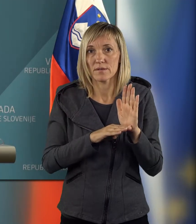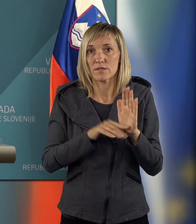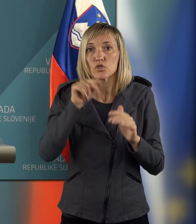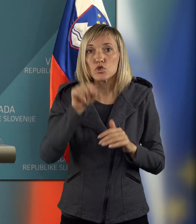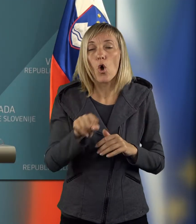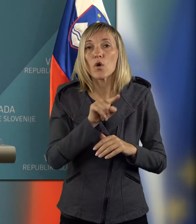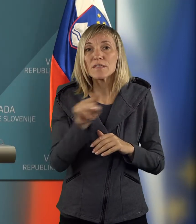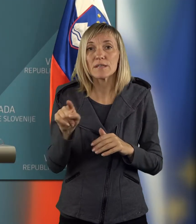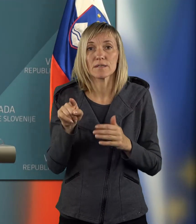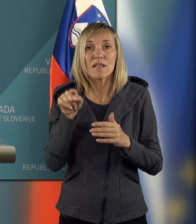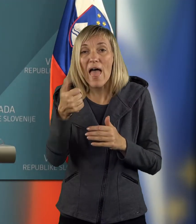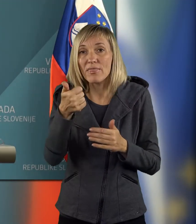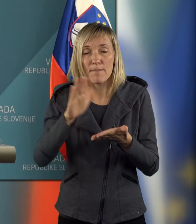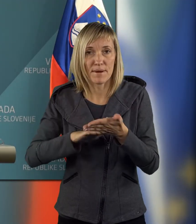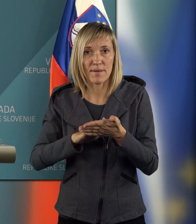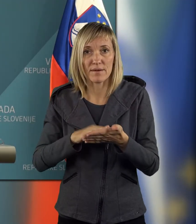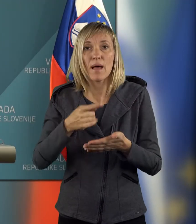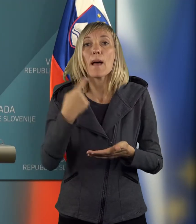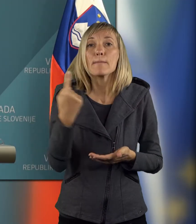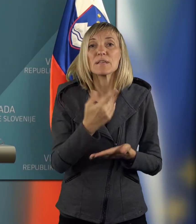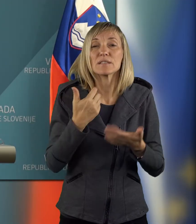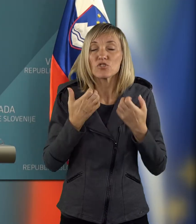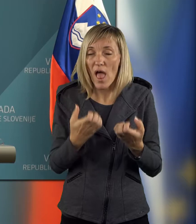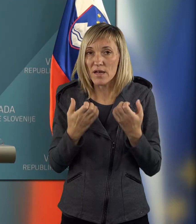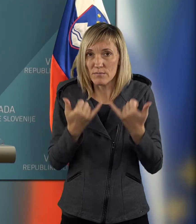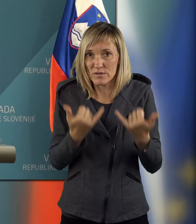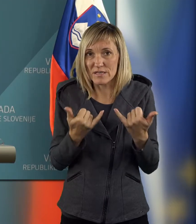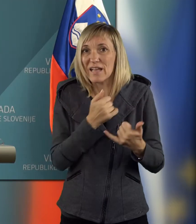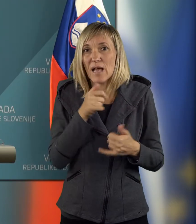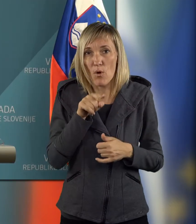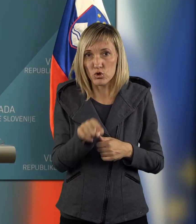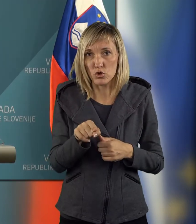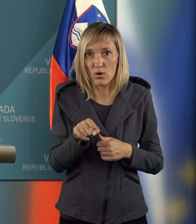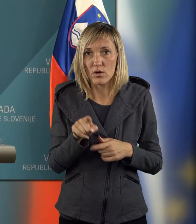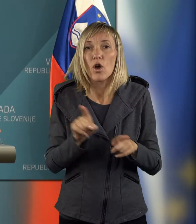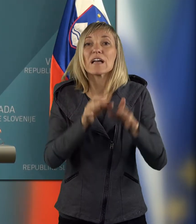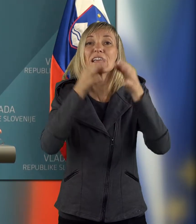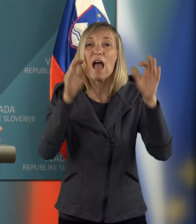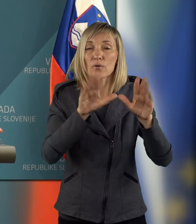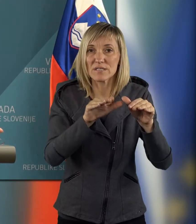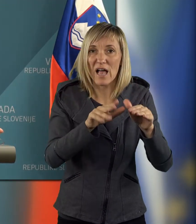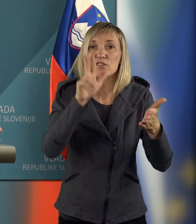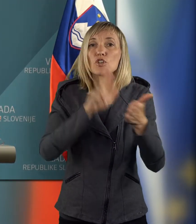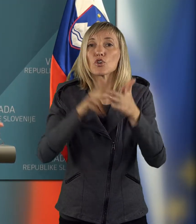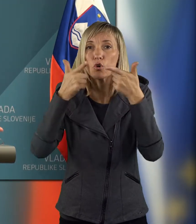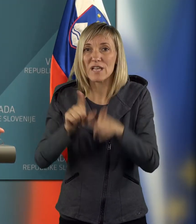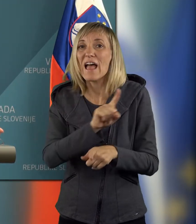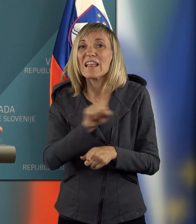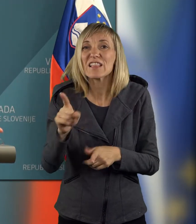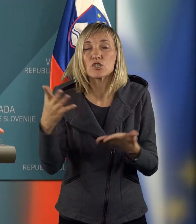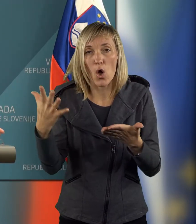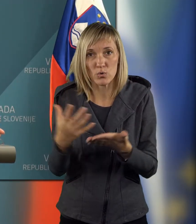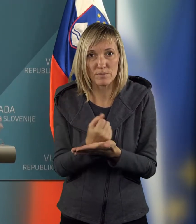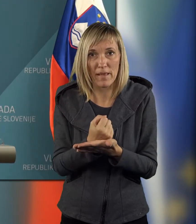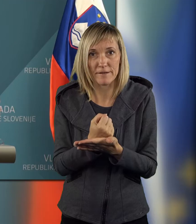Ni to ta primer. Torej, mi smo želeli samo to, kar javni zavodi in koncesionari niso